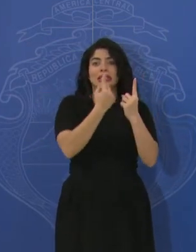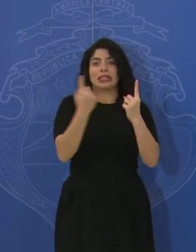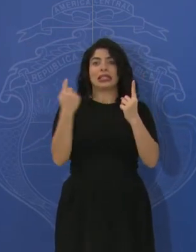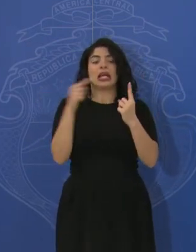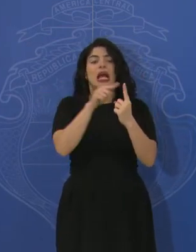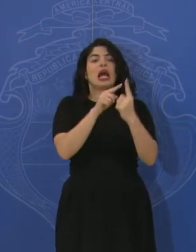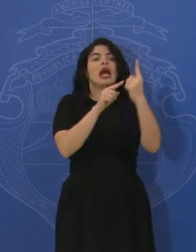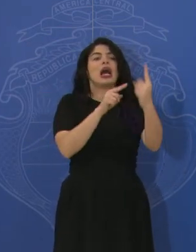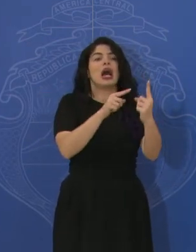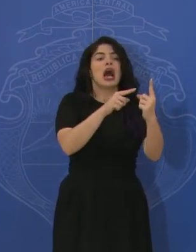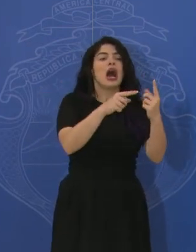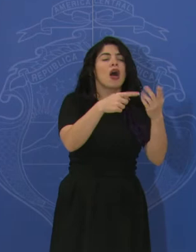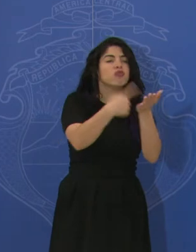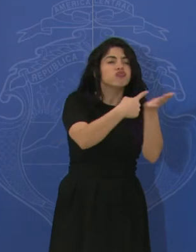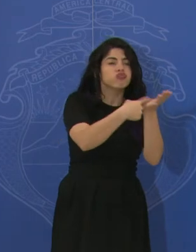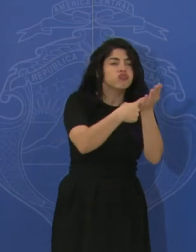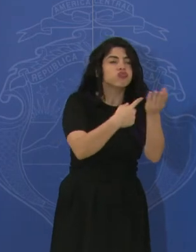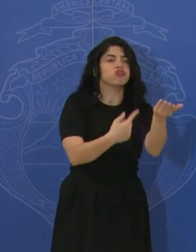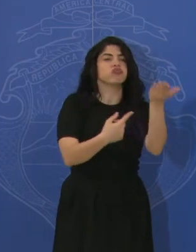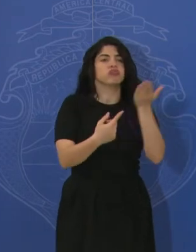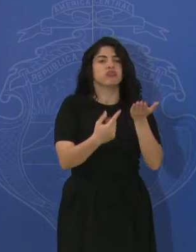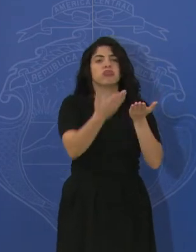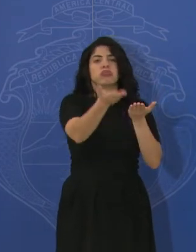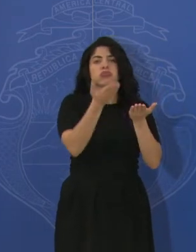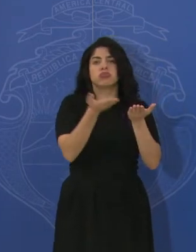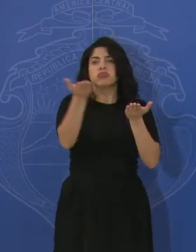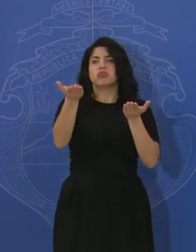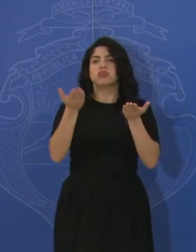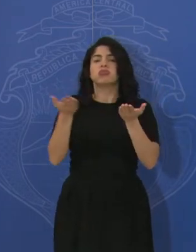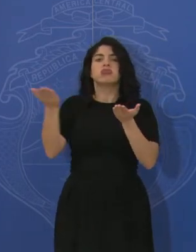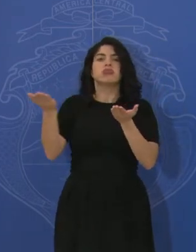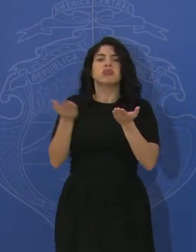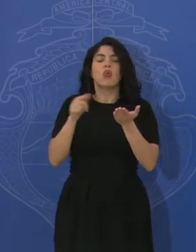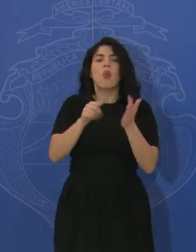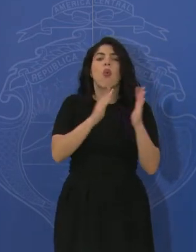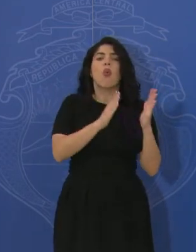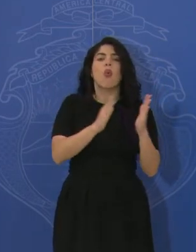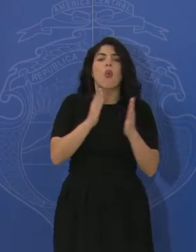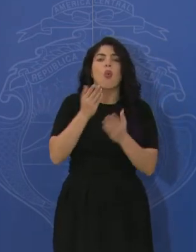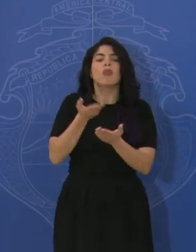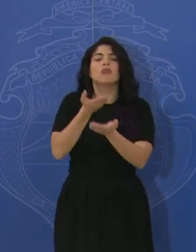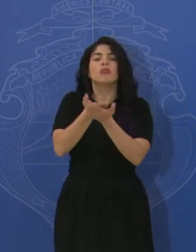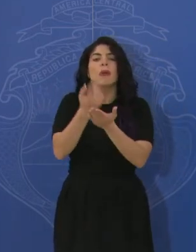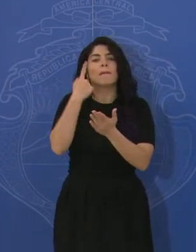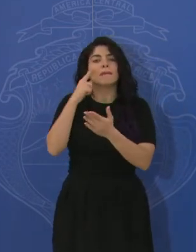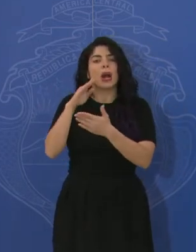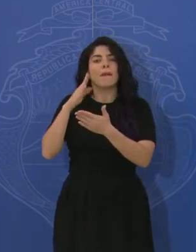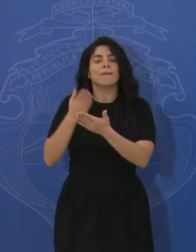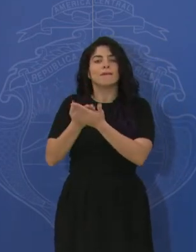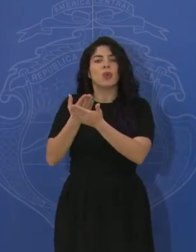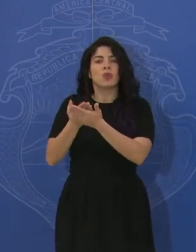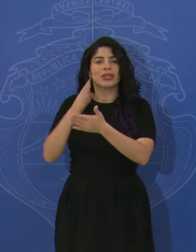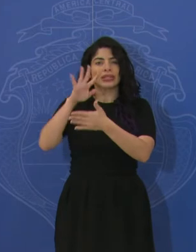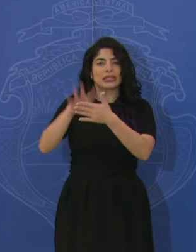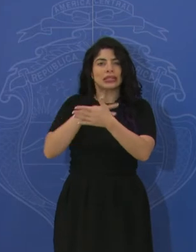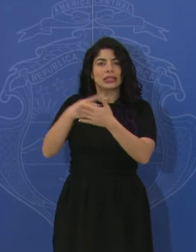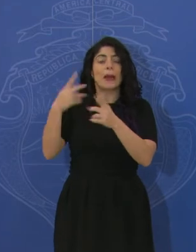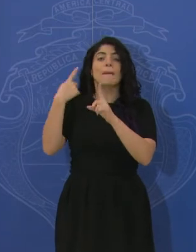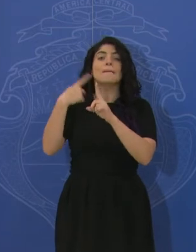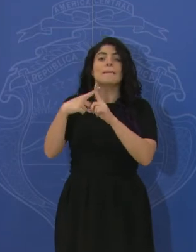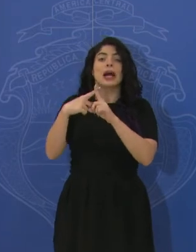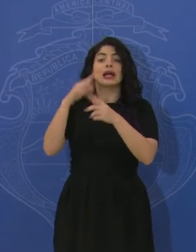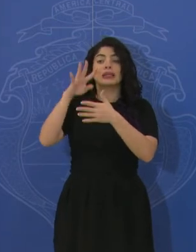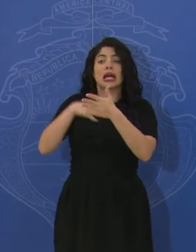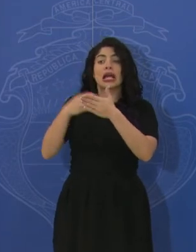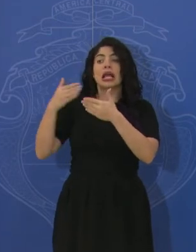Nos hagan sobre el orden de la propuesta programática y también sobre la calendarización. La del